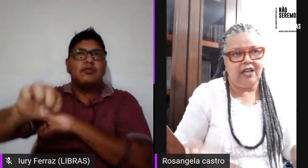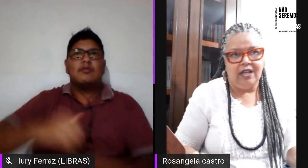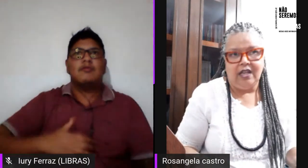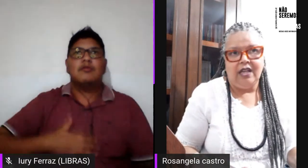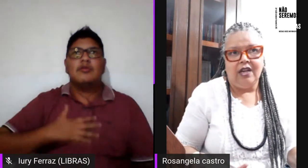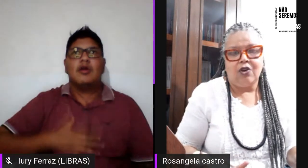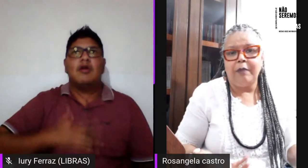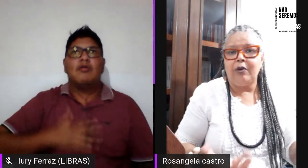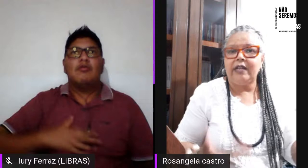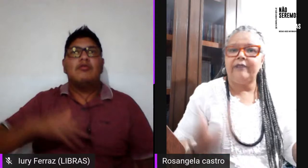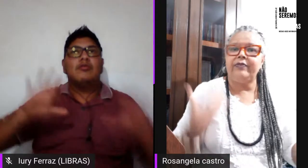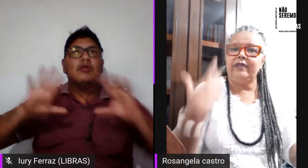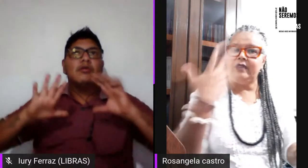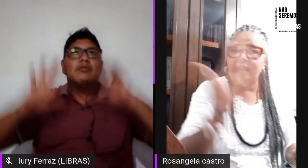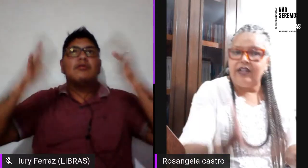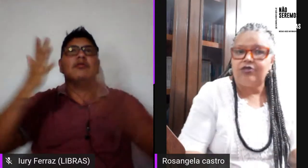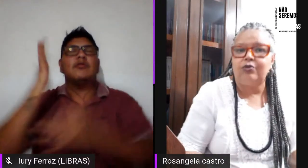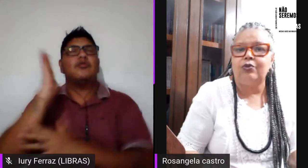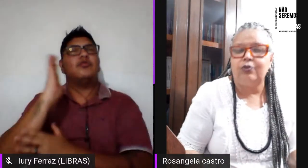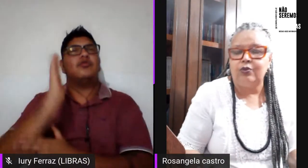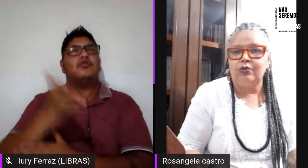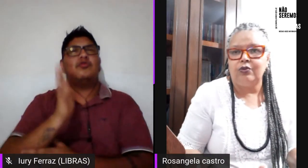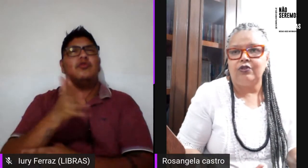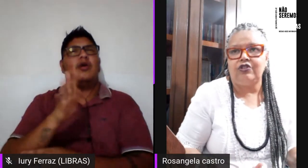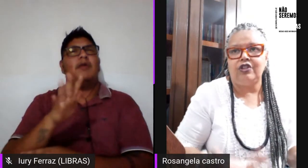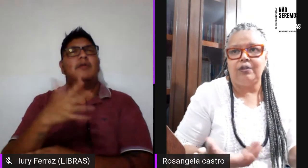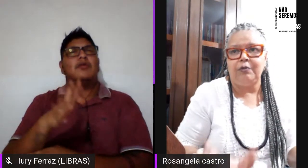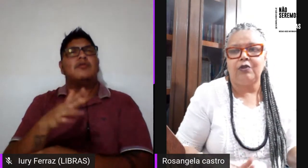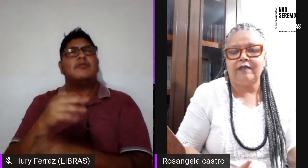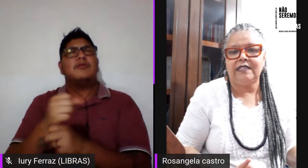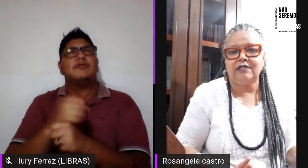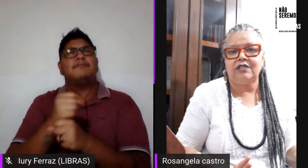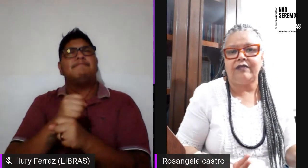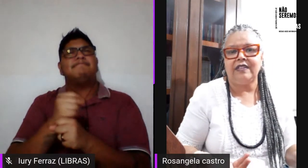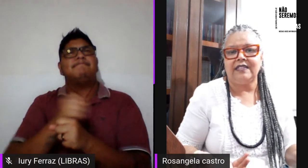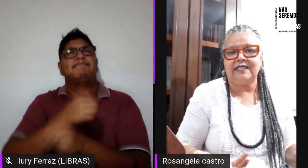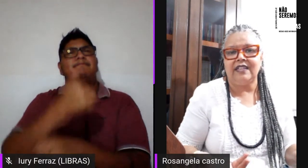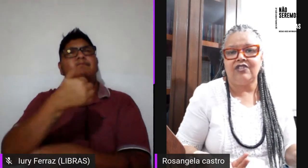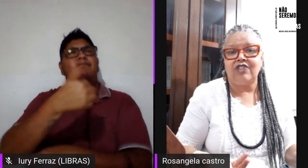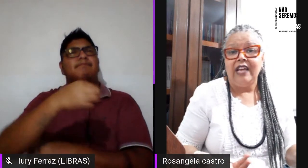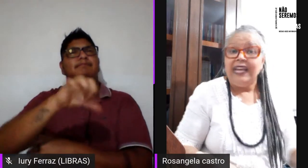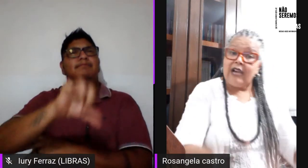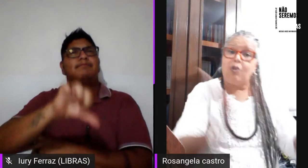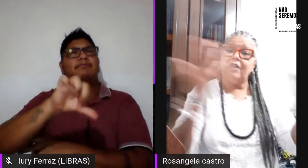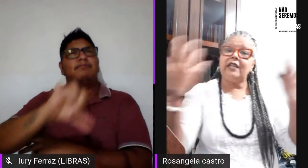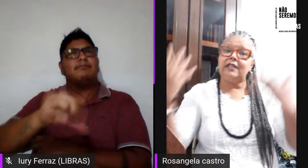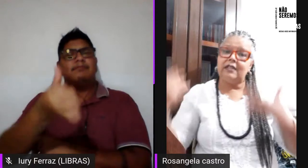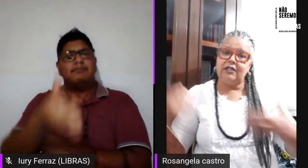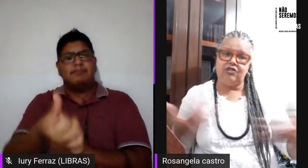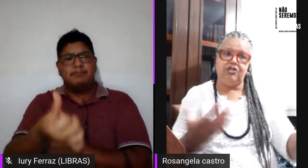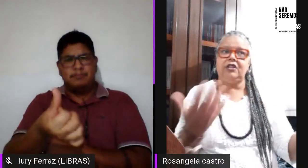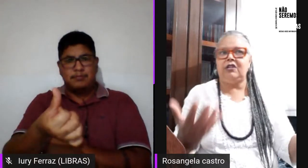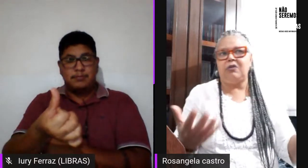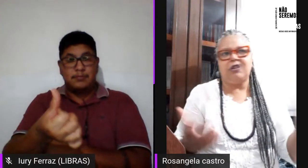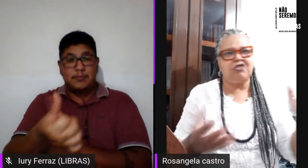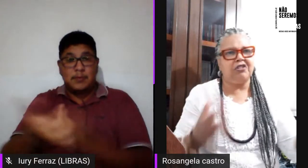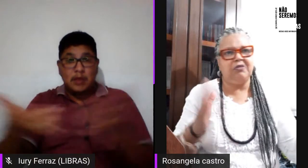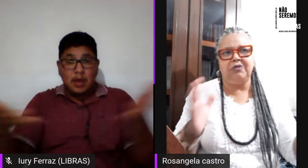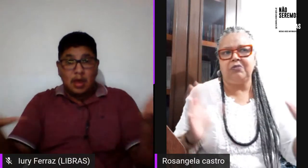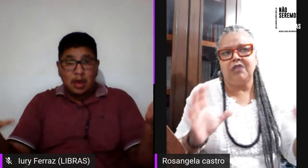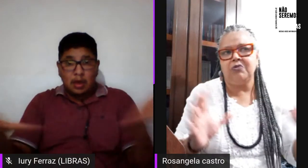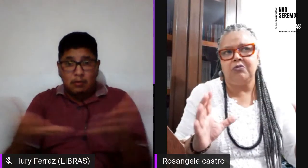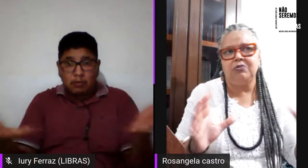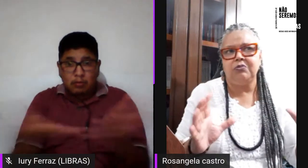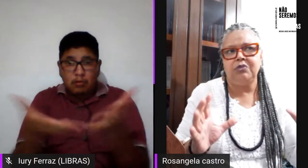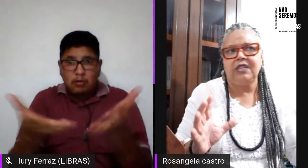gente já comemora desde do de 1996 e agora de eu acho